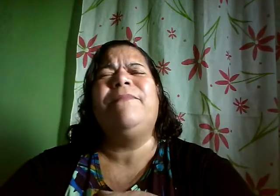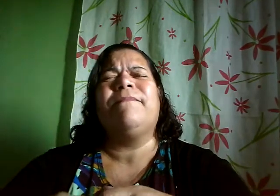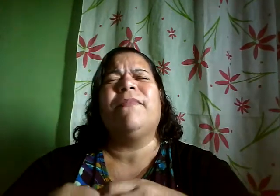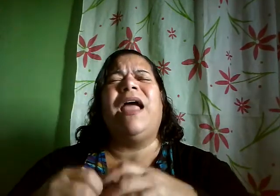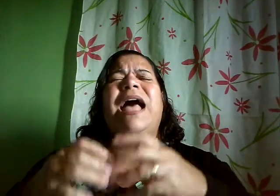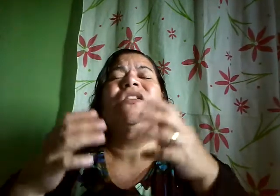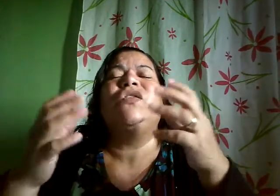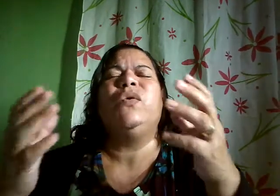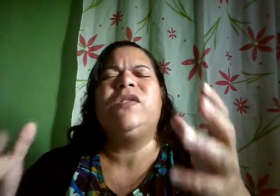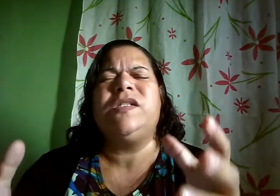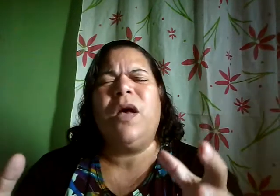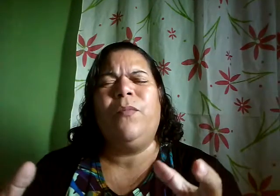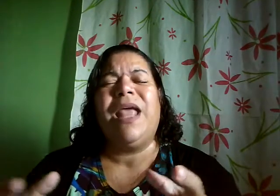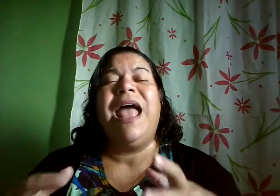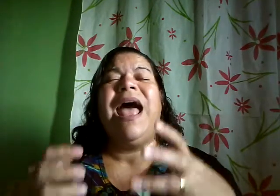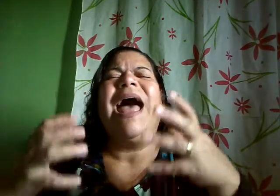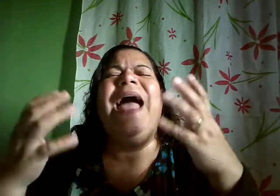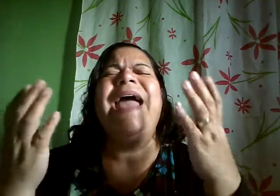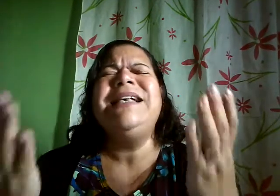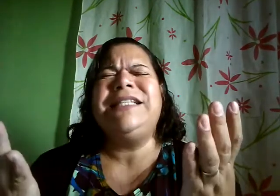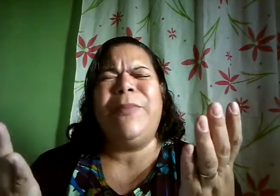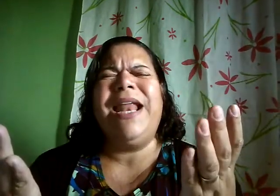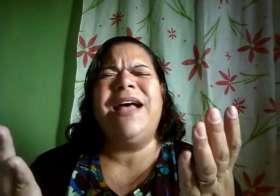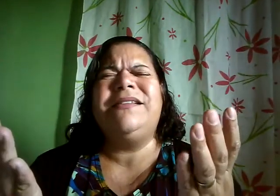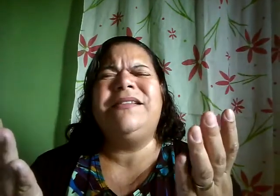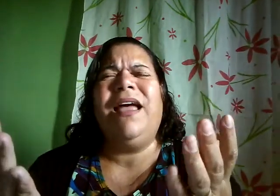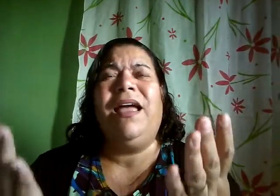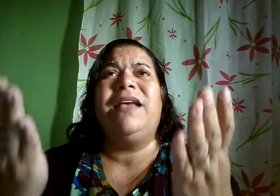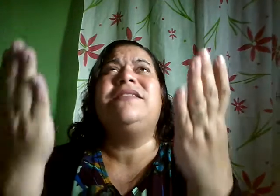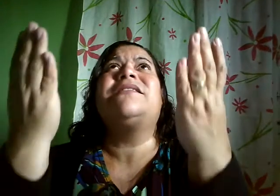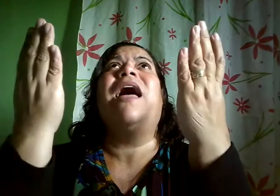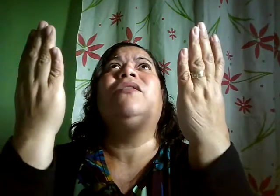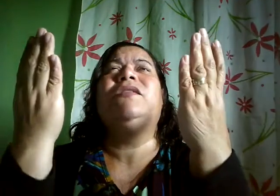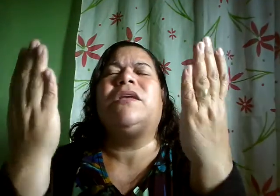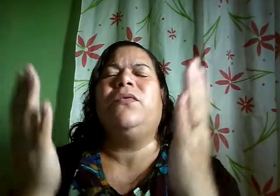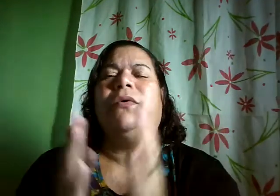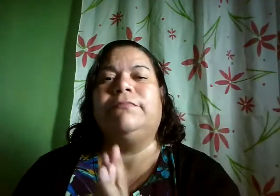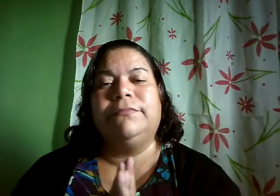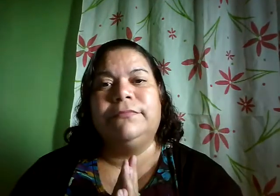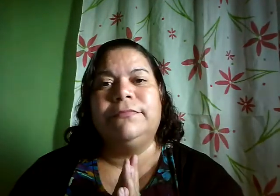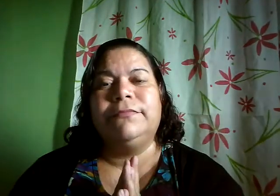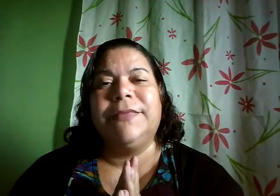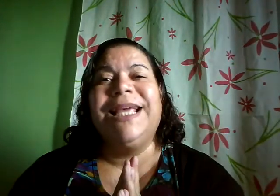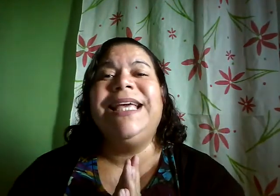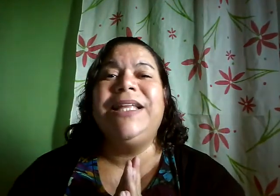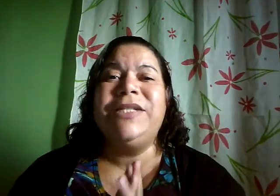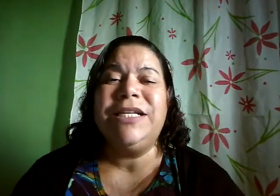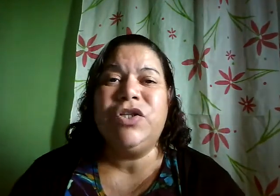a solução a esperança está no senhor que Deus em Cristo